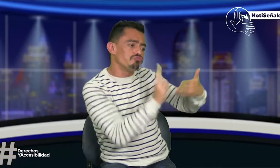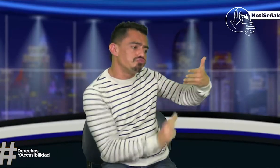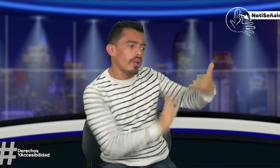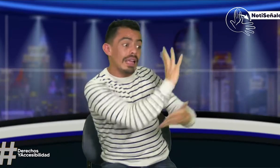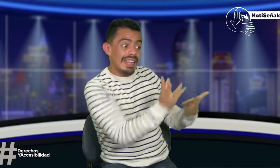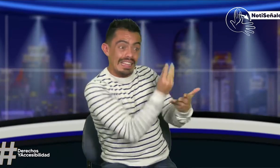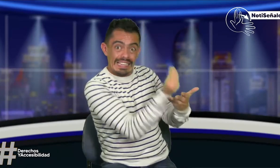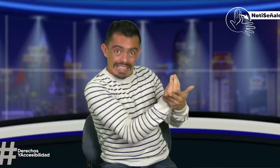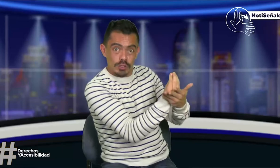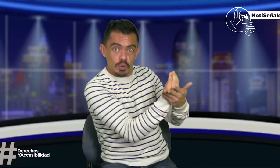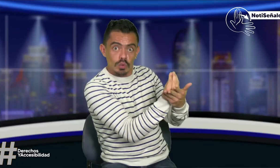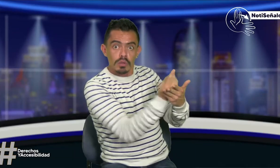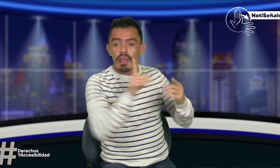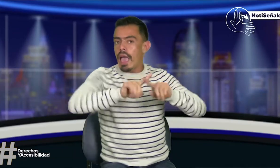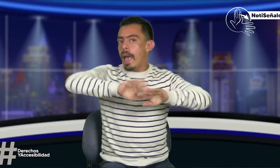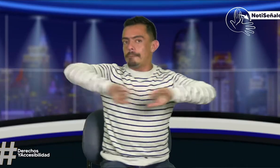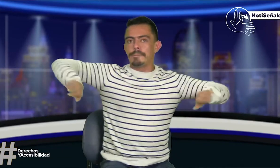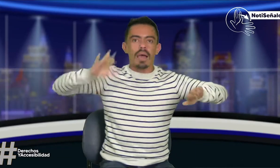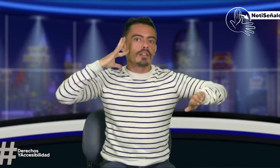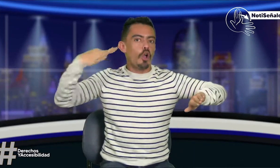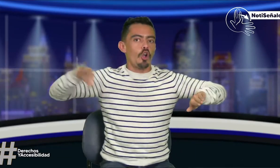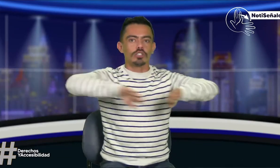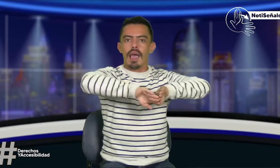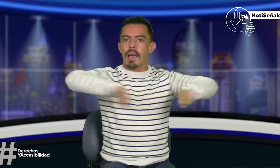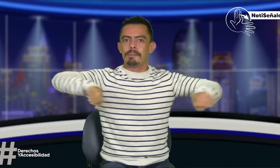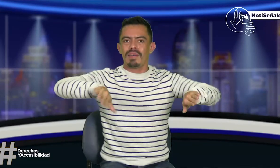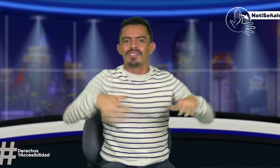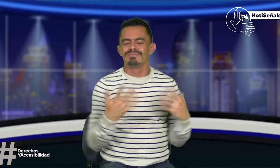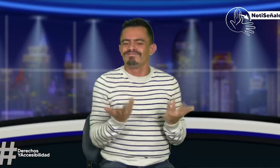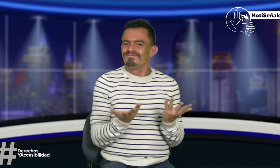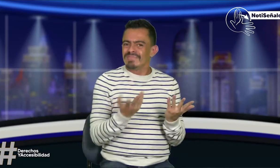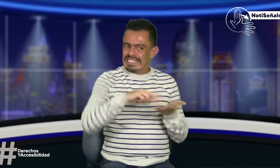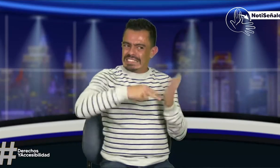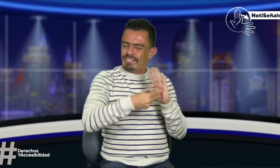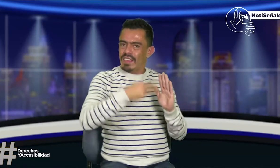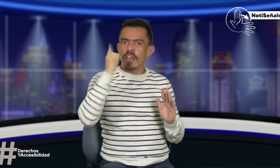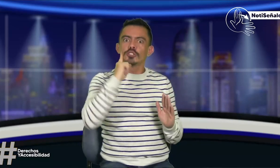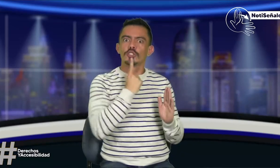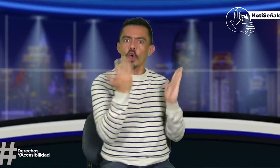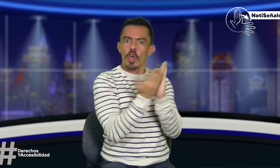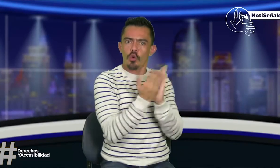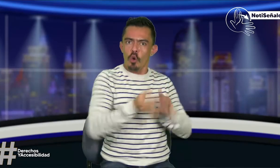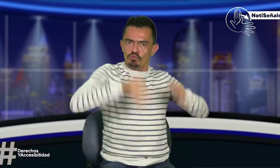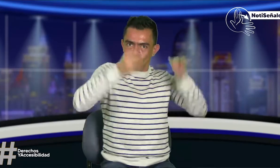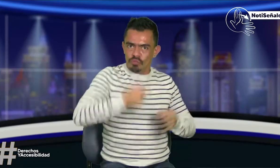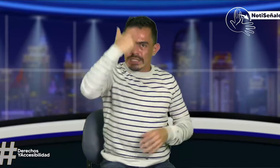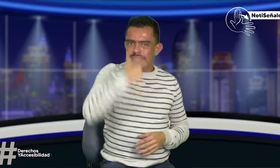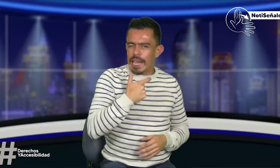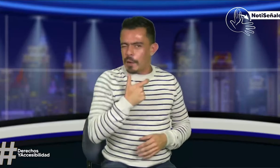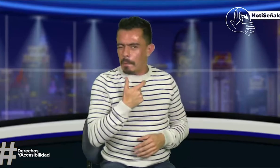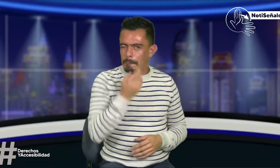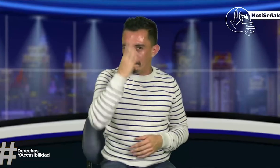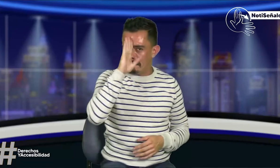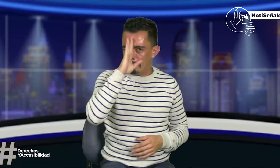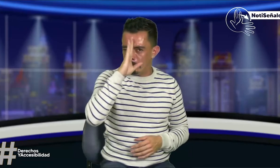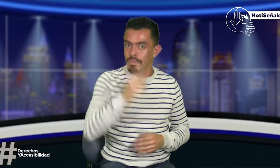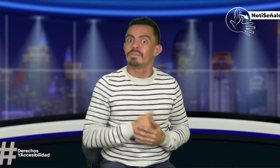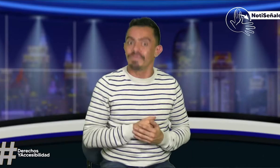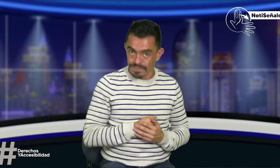para las personas sordas, cuando tenemos los resultados, es diferente al proceso de las personas oyentes. Significa que la educación